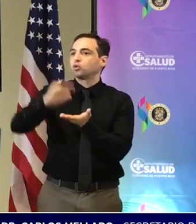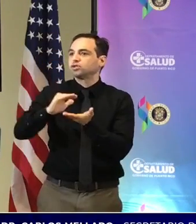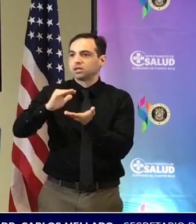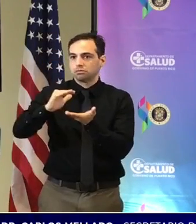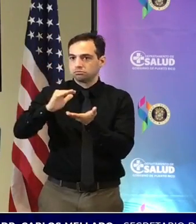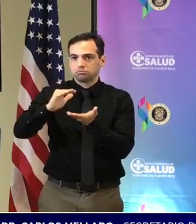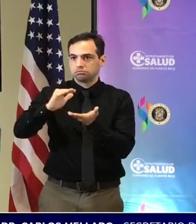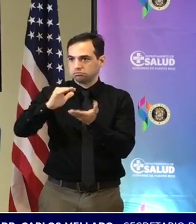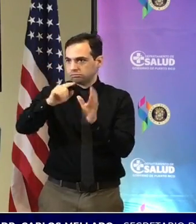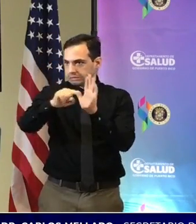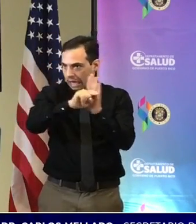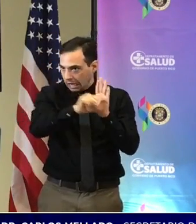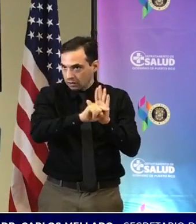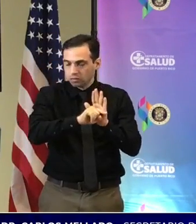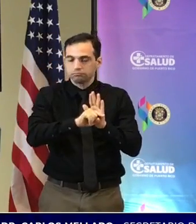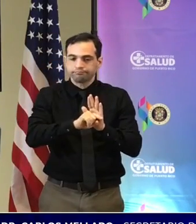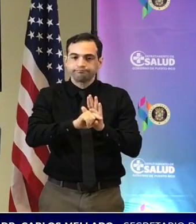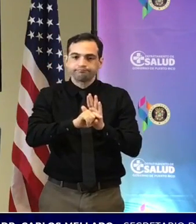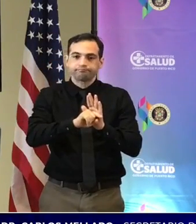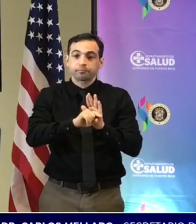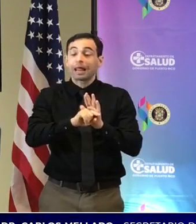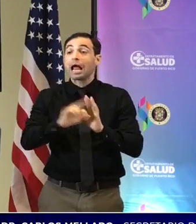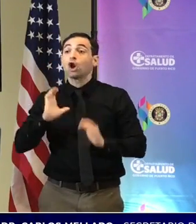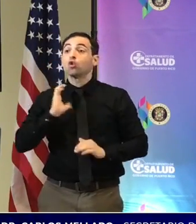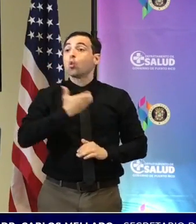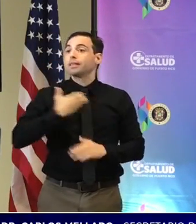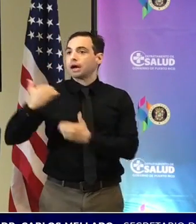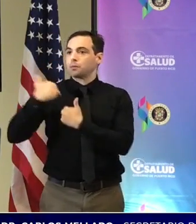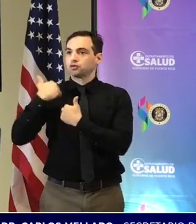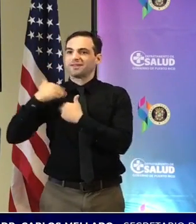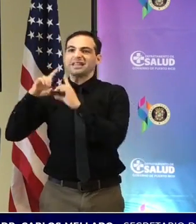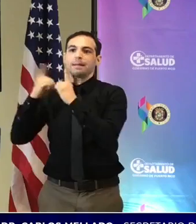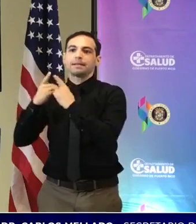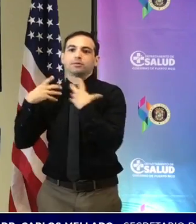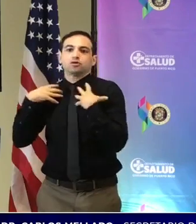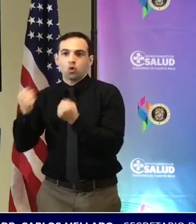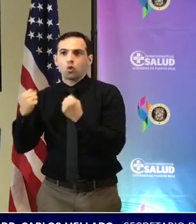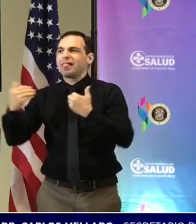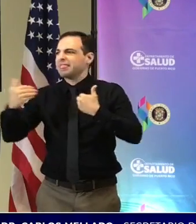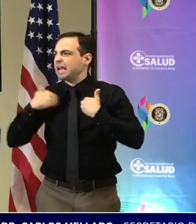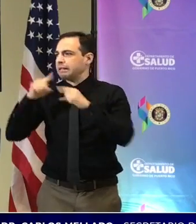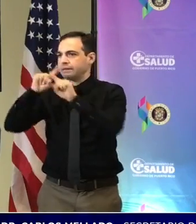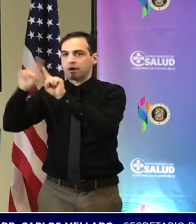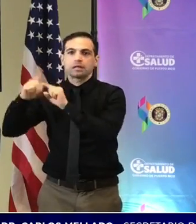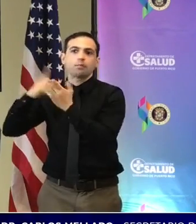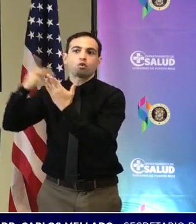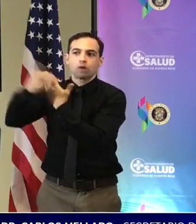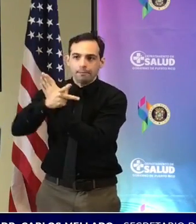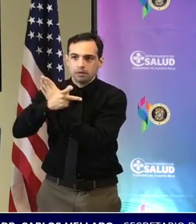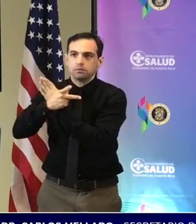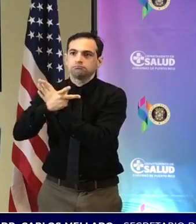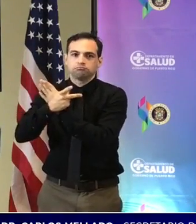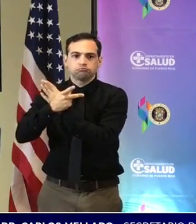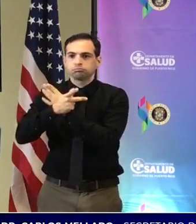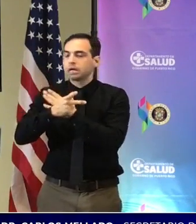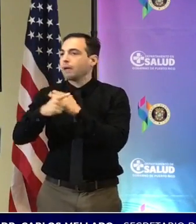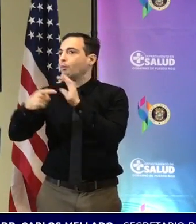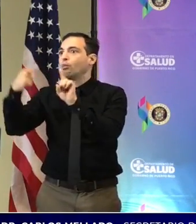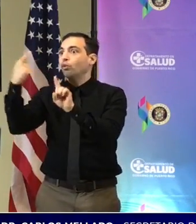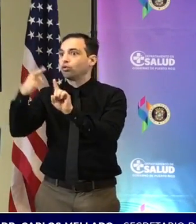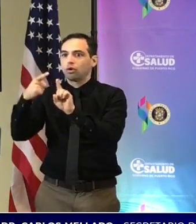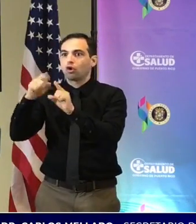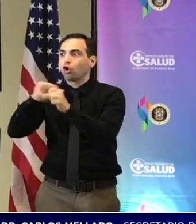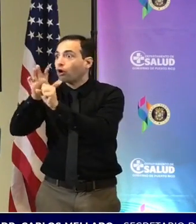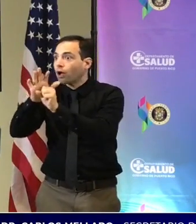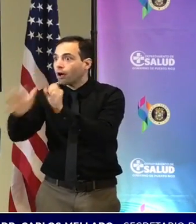hace el Departamento de Salud, nosotros tenemos varios programas corriendo, no tan solo la detección temprana del COVID, no tan